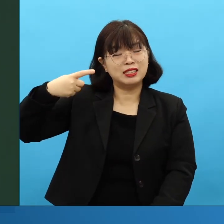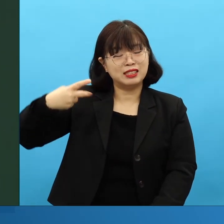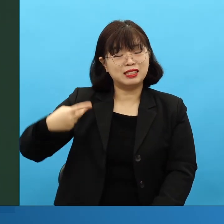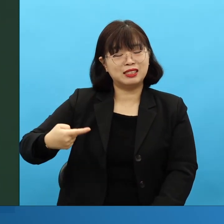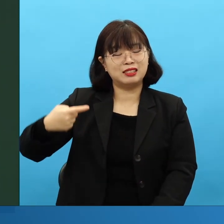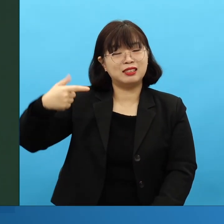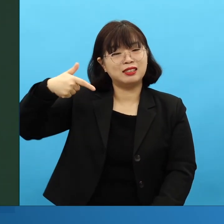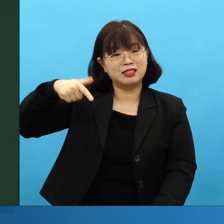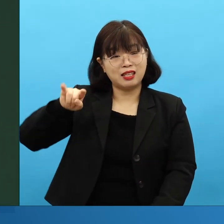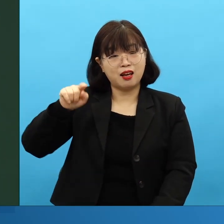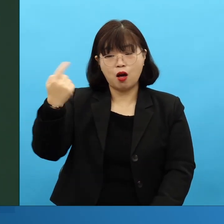지금 말해라.